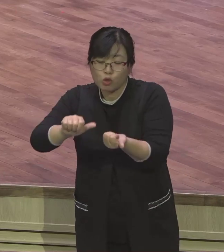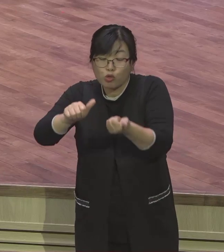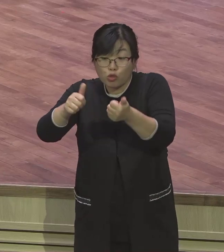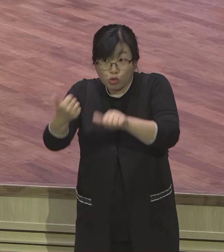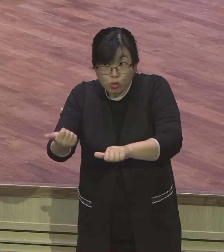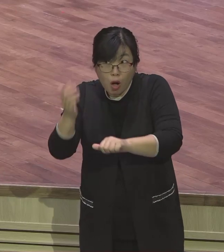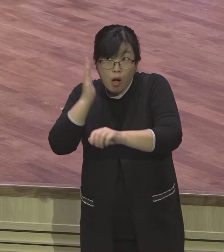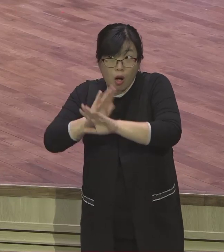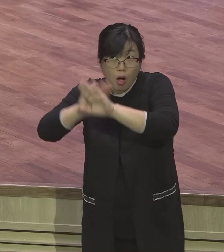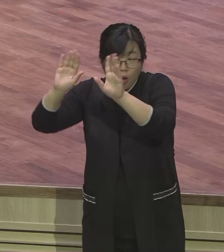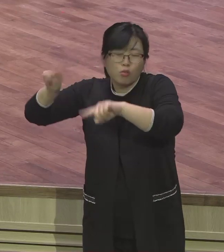이스라엘 백신들이 이